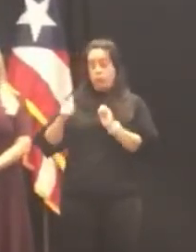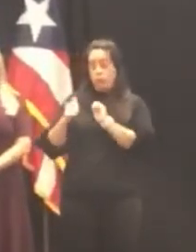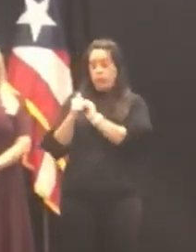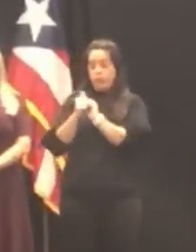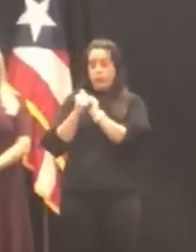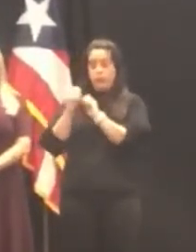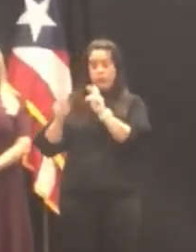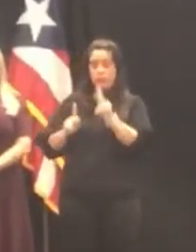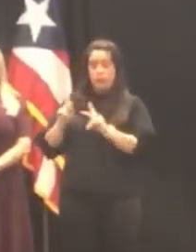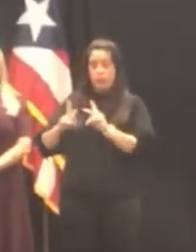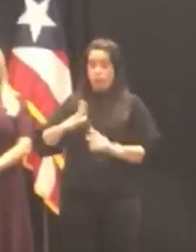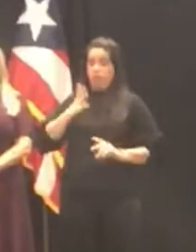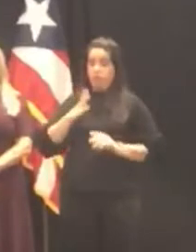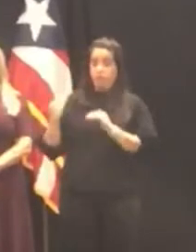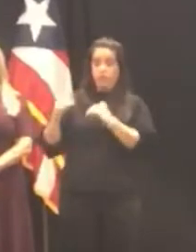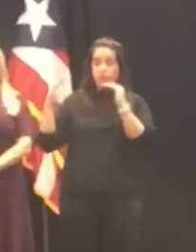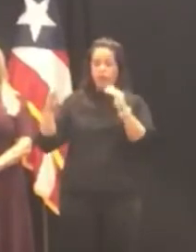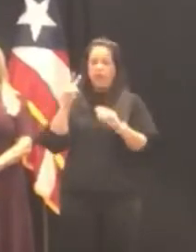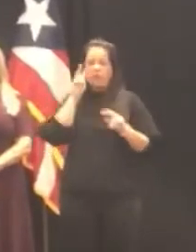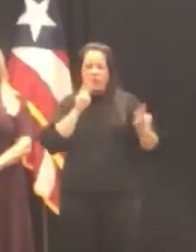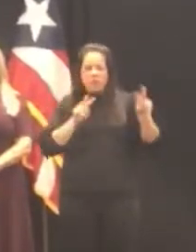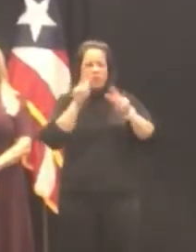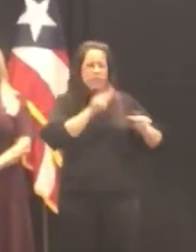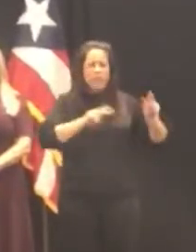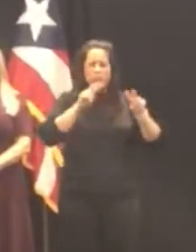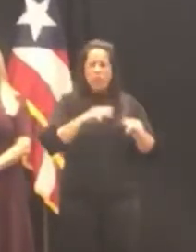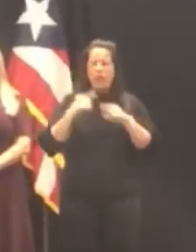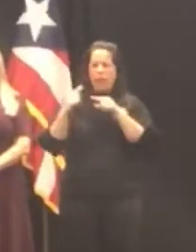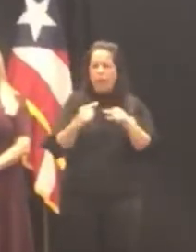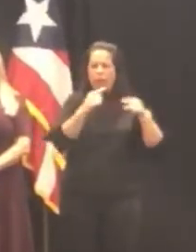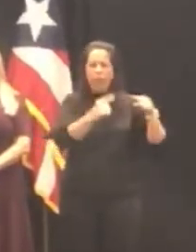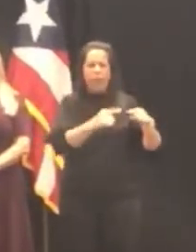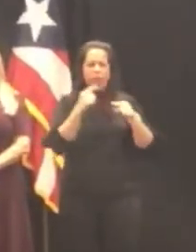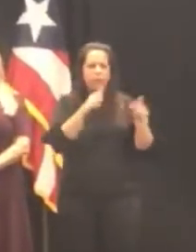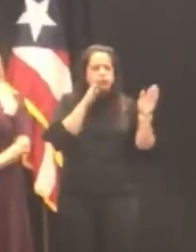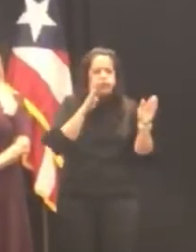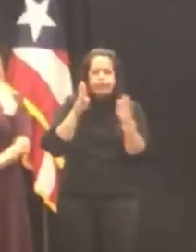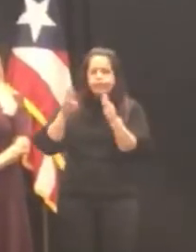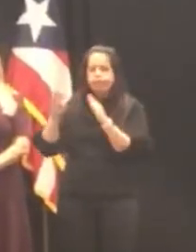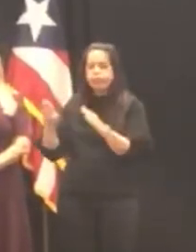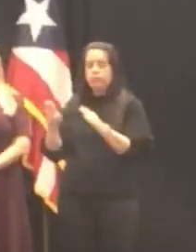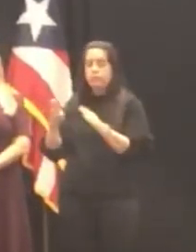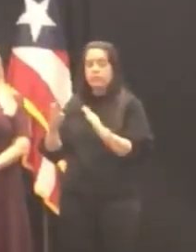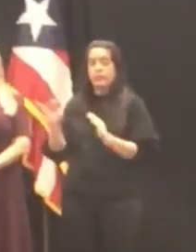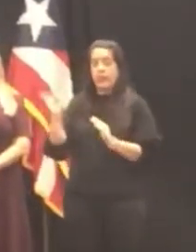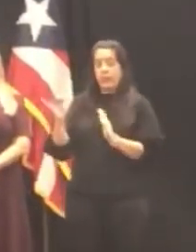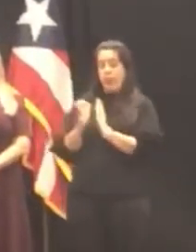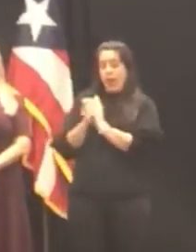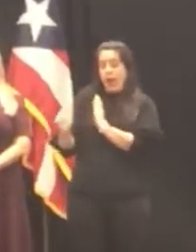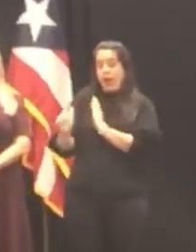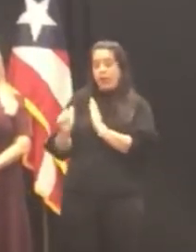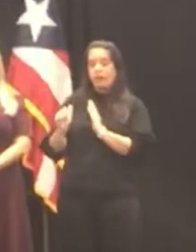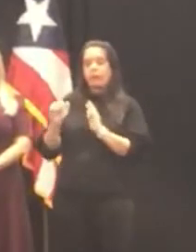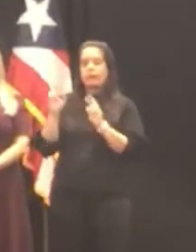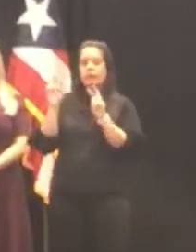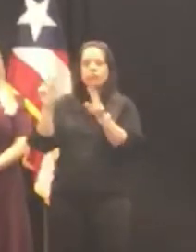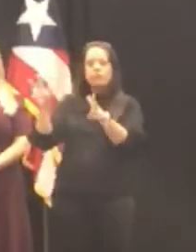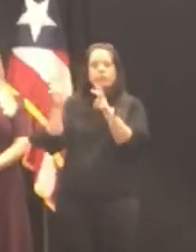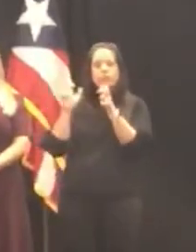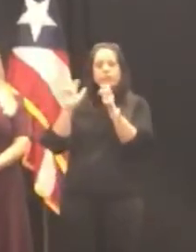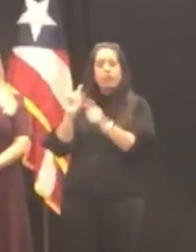atendiendo miles de casos y controversias cultivando más el arte de escuchar antes de hablar